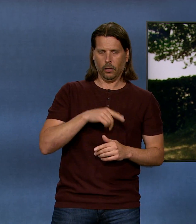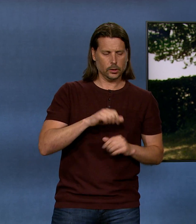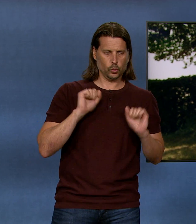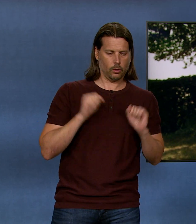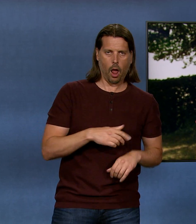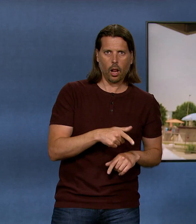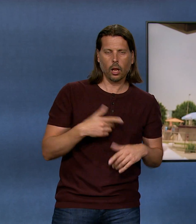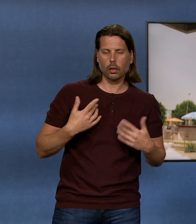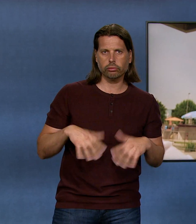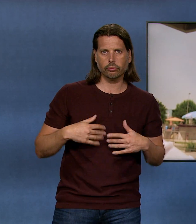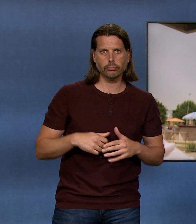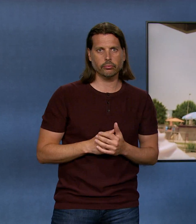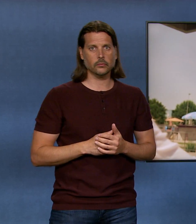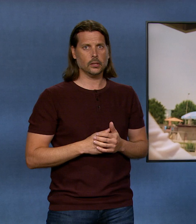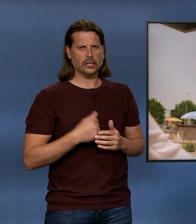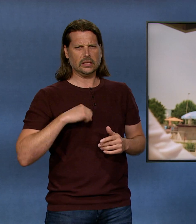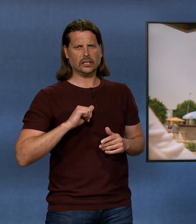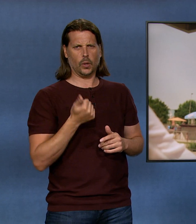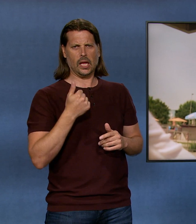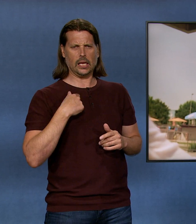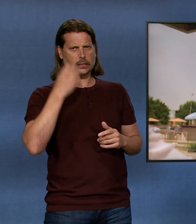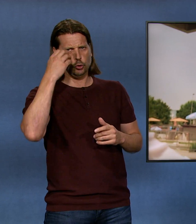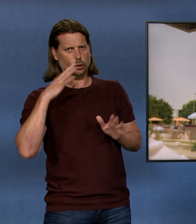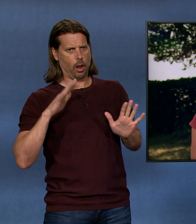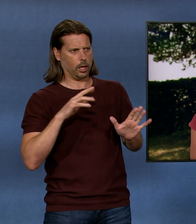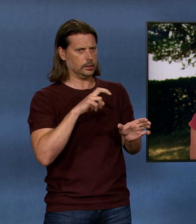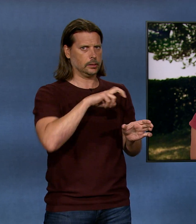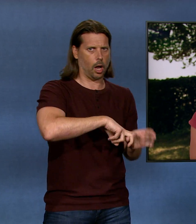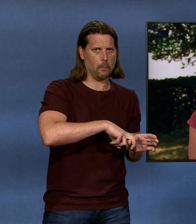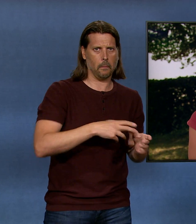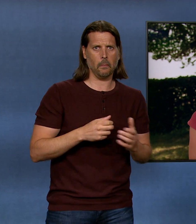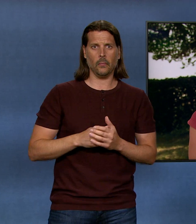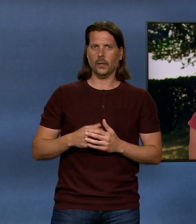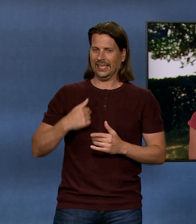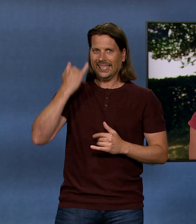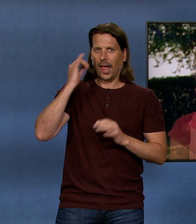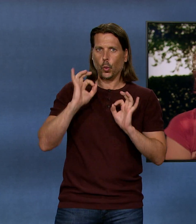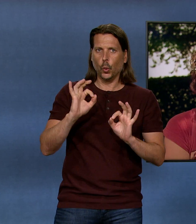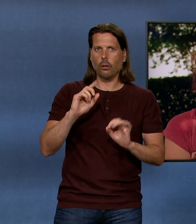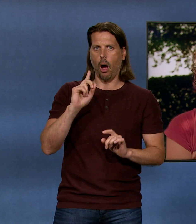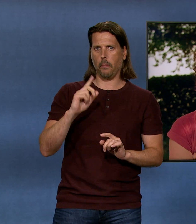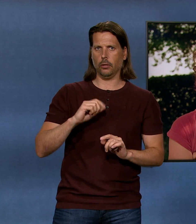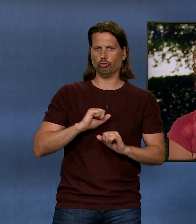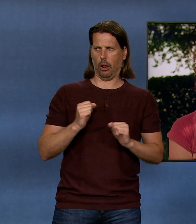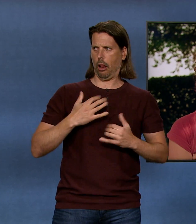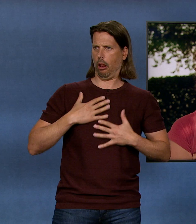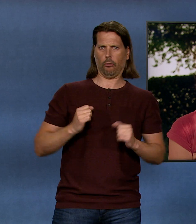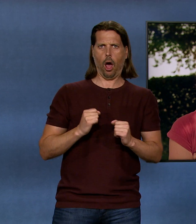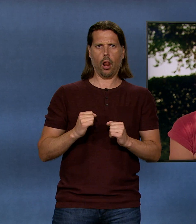Definitiv. Wir sind langsam rein. Wir haben vorher geduscht und dann ging eigentlich. Die Idee an und für sich ist okay. Ich bin einfach ein Gefreuerli. Ich habe sehr